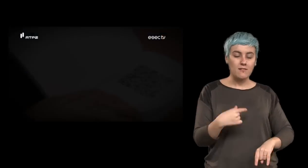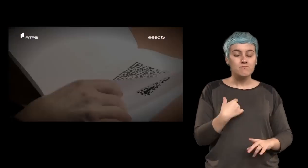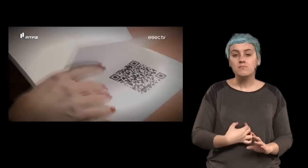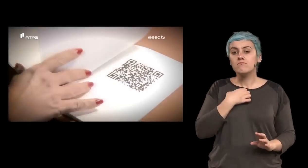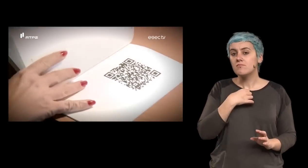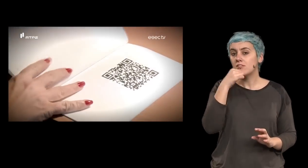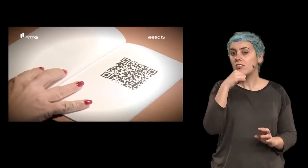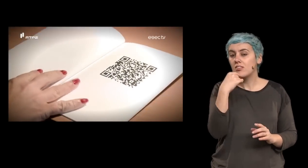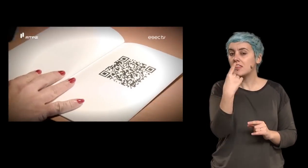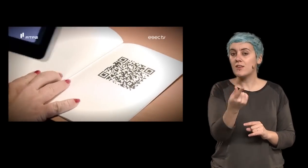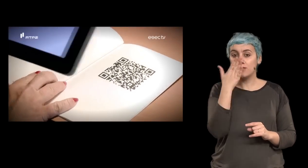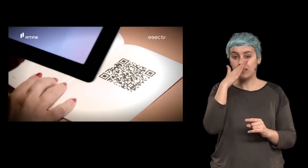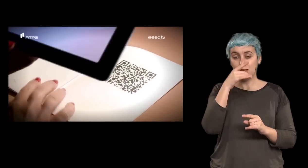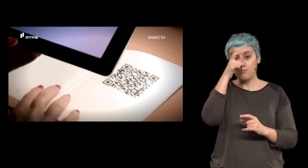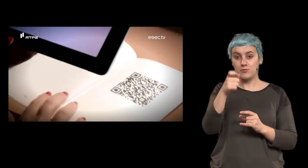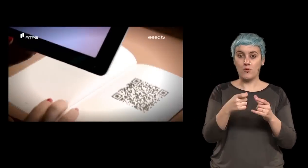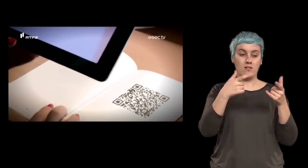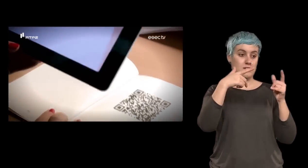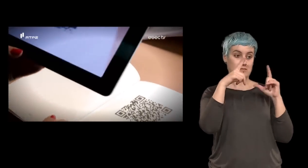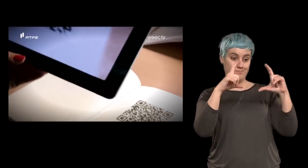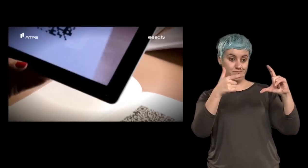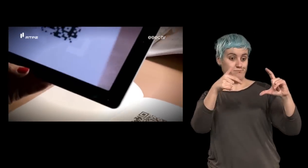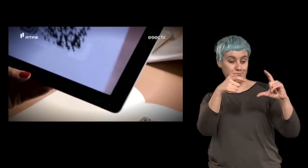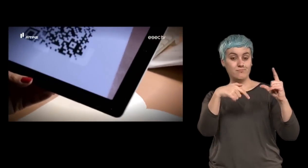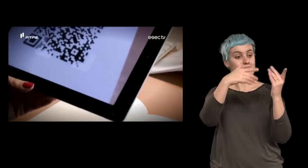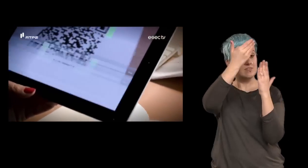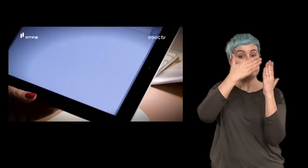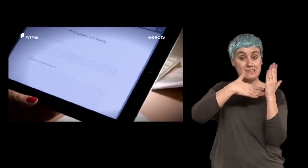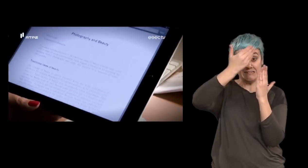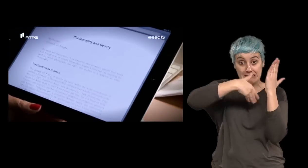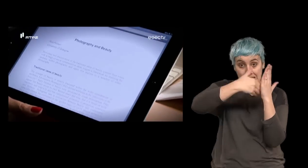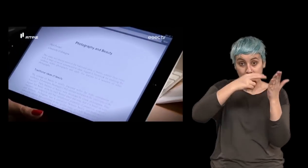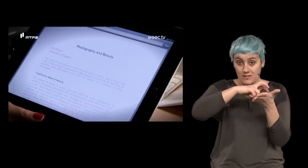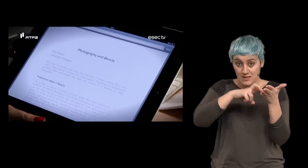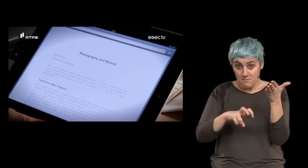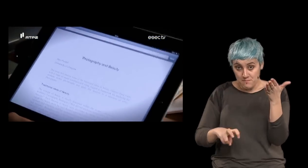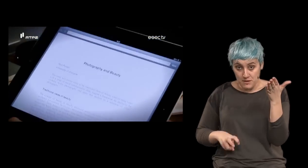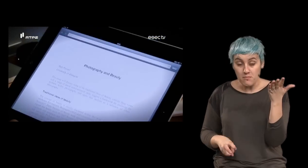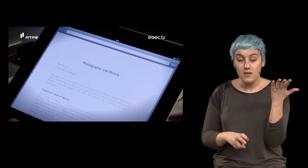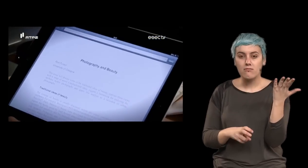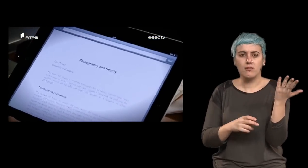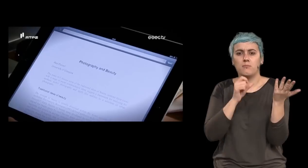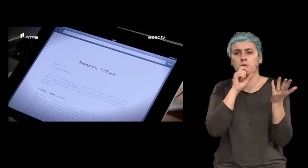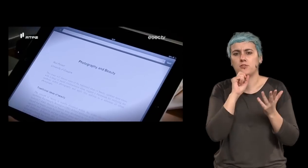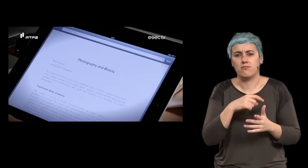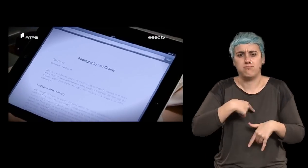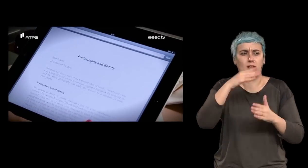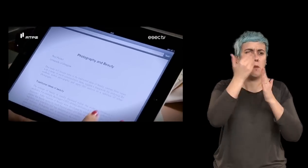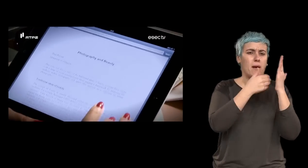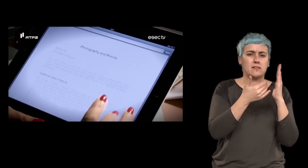não é? Eu costumo dizer que se as pessoas imprimirem aquilo a partir do qual são remetidos, não é? A partir do livro, se calhar, de 120